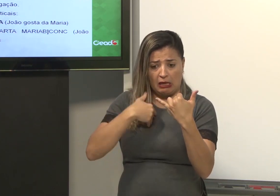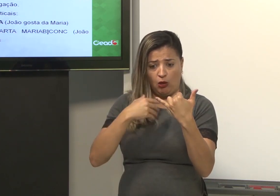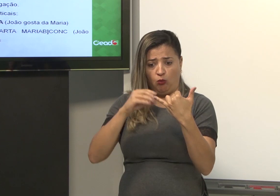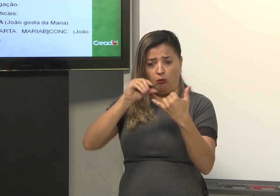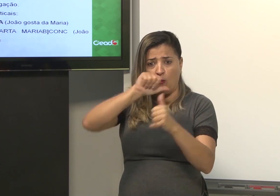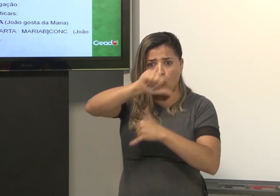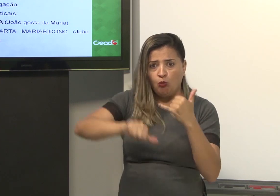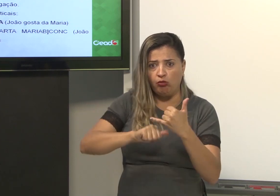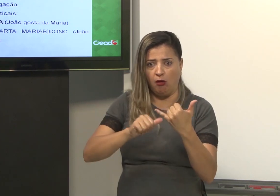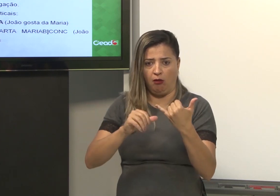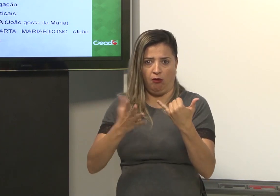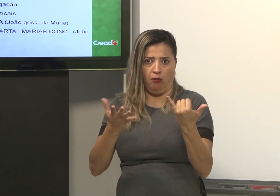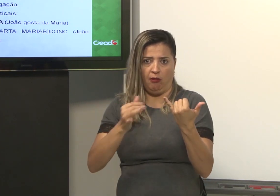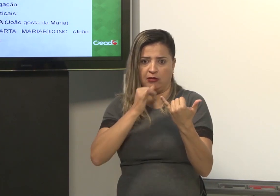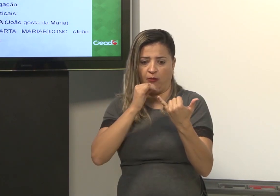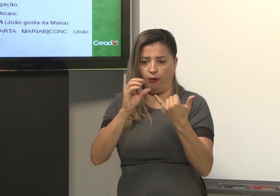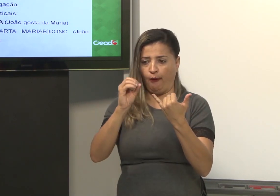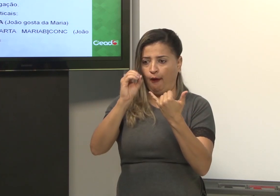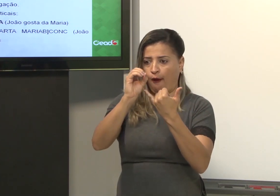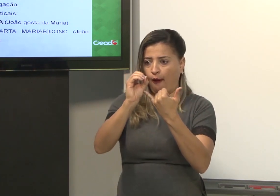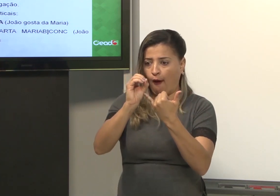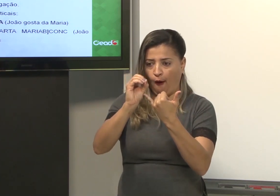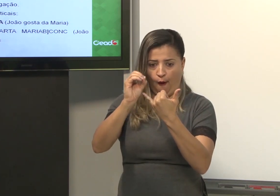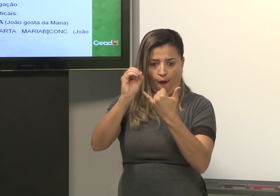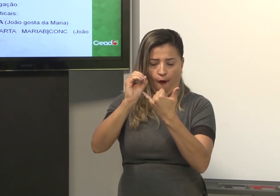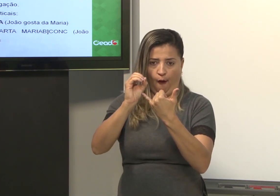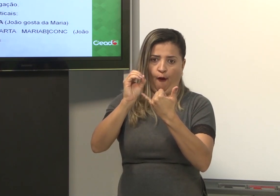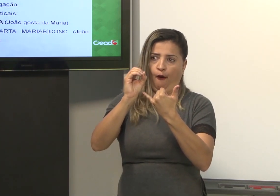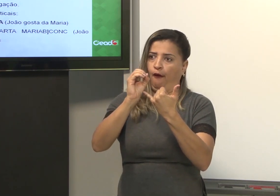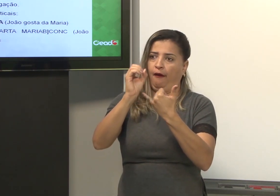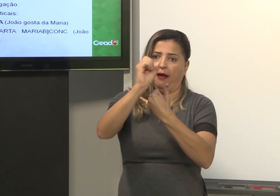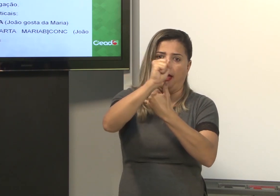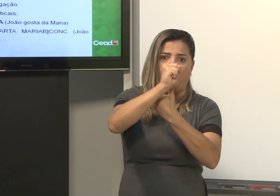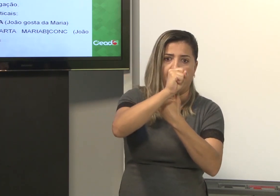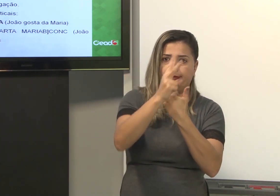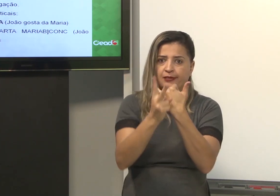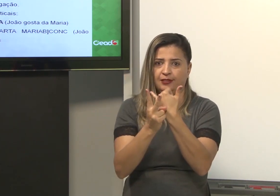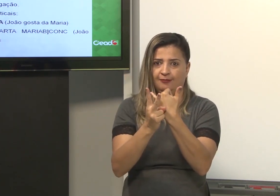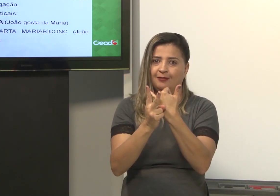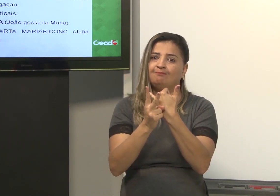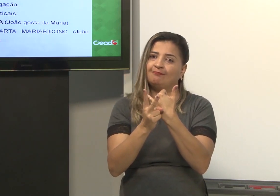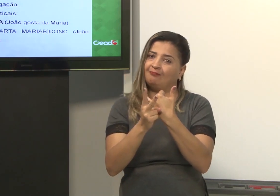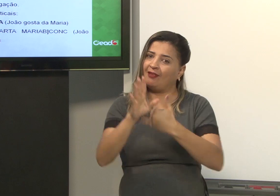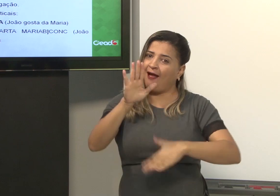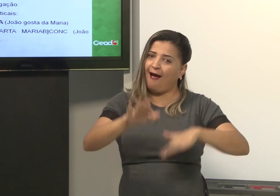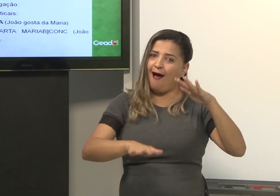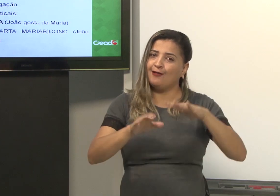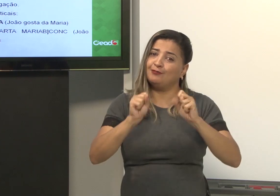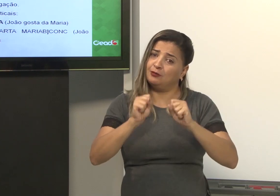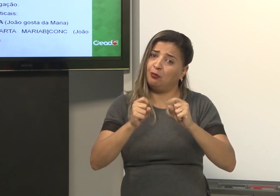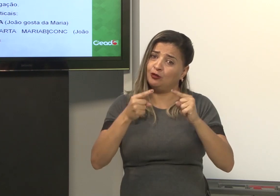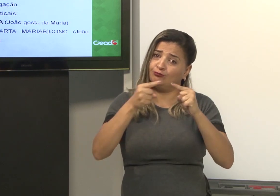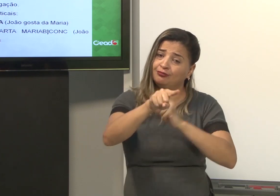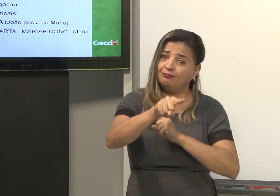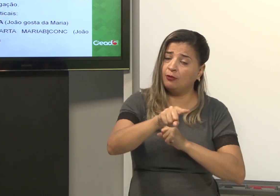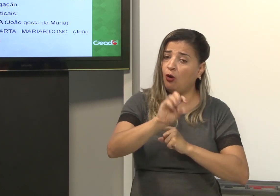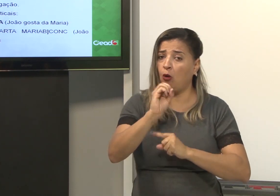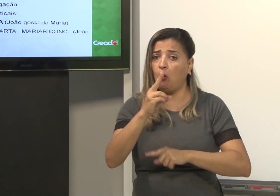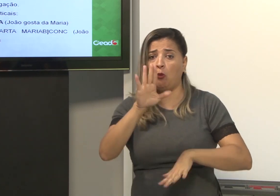Se eu tentar mudar, por exemplo, vir antes com o objeto, depois sujeito e verbo, pode não